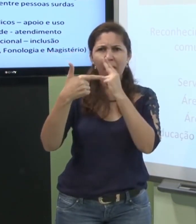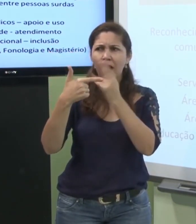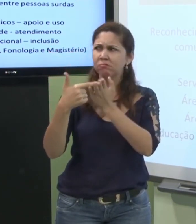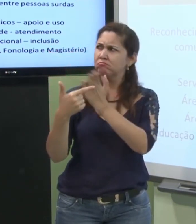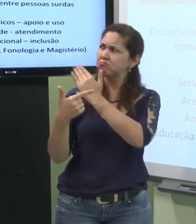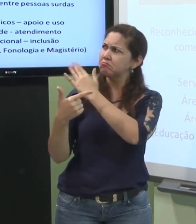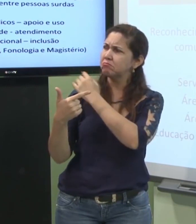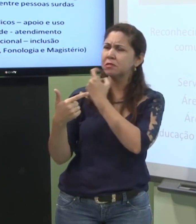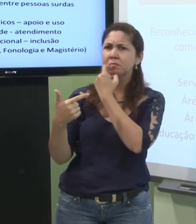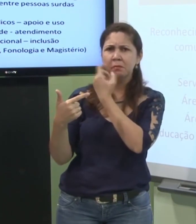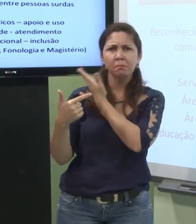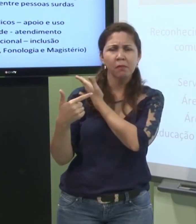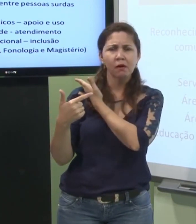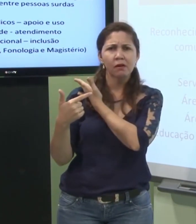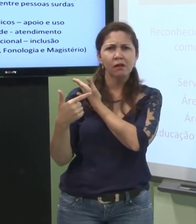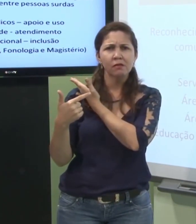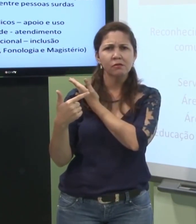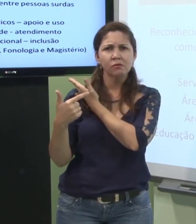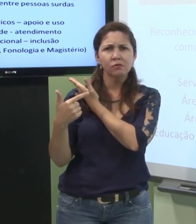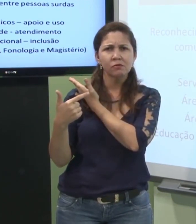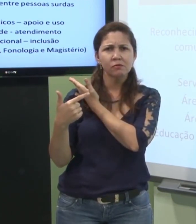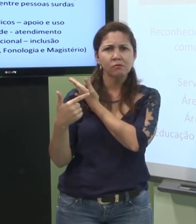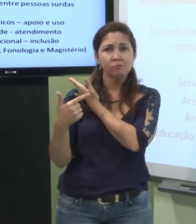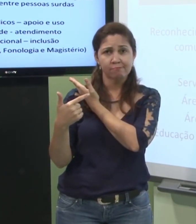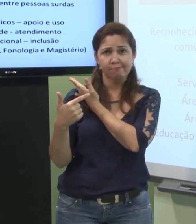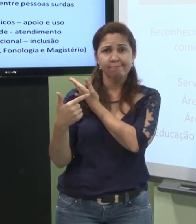então não está muito longe